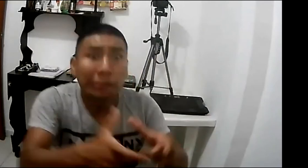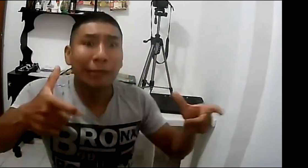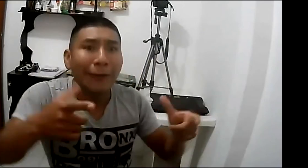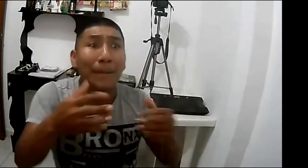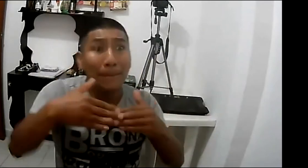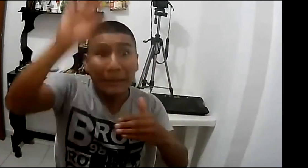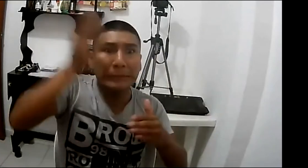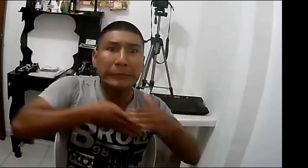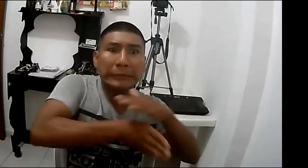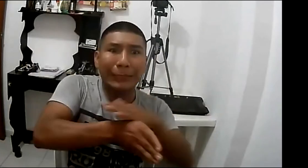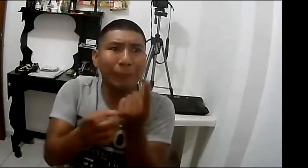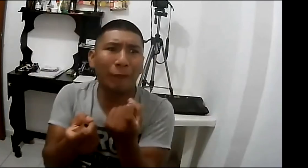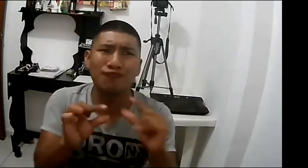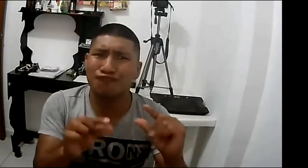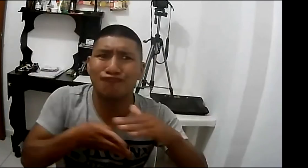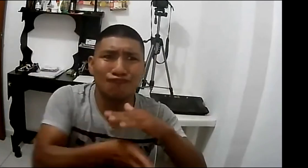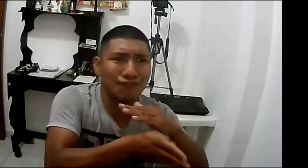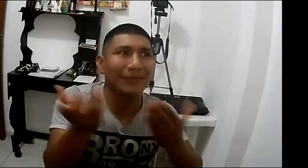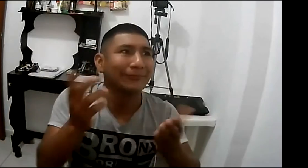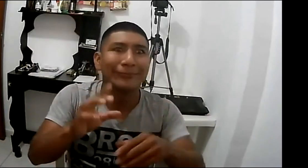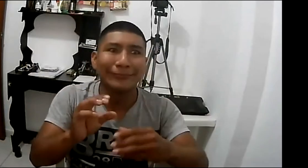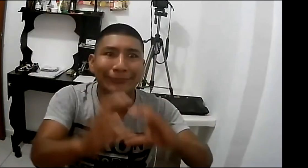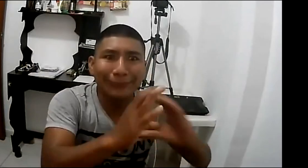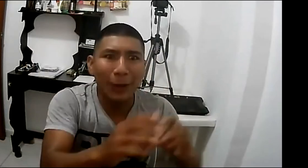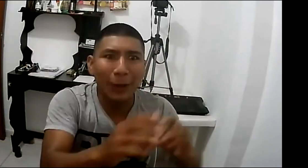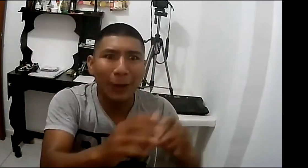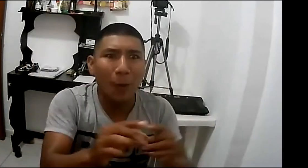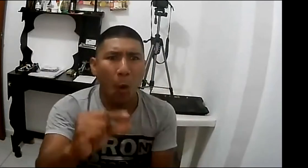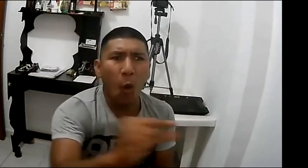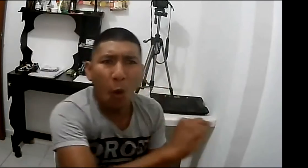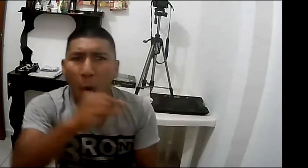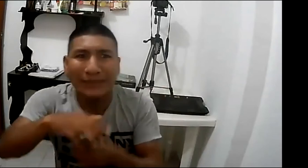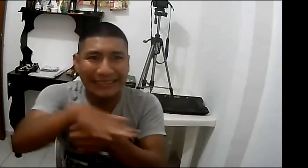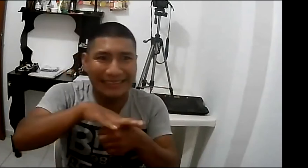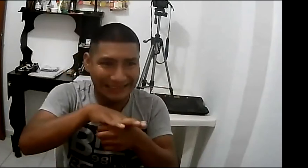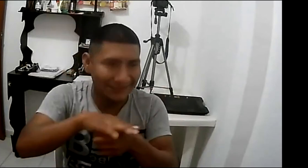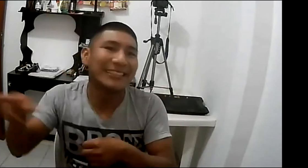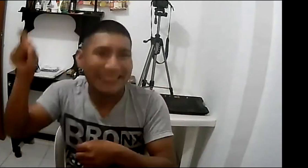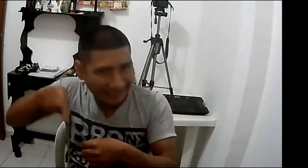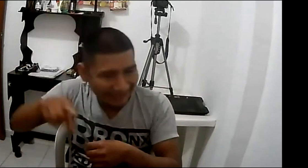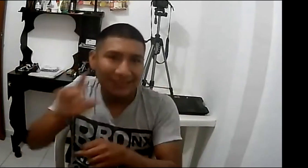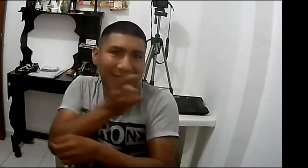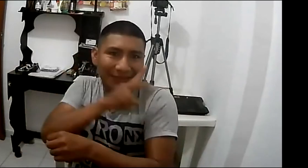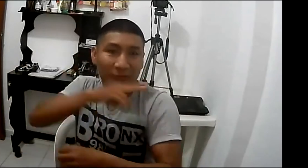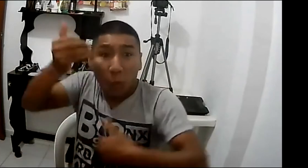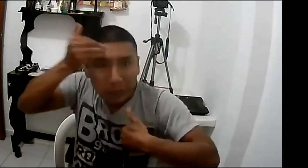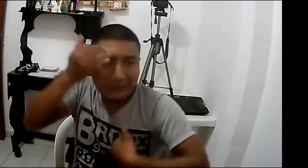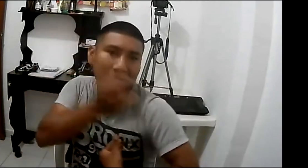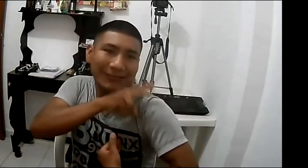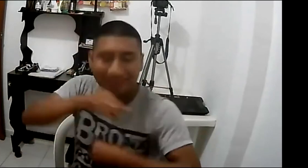sentirnos atendidos y poder sentirnos bien por toda la información porque no existe una accesibilidad completa